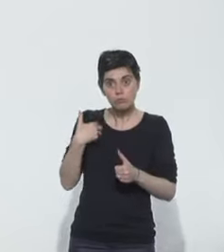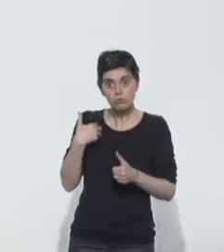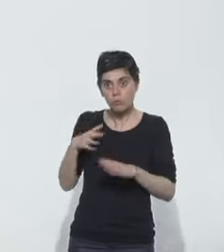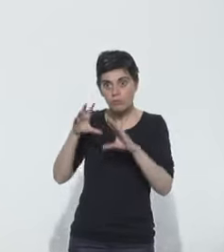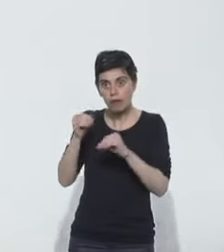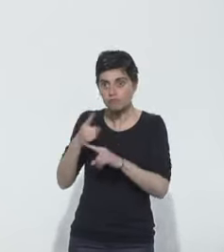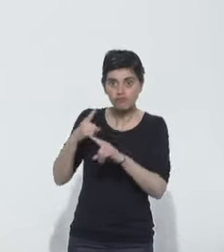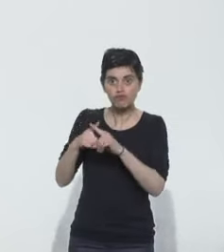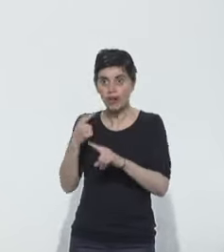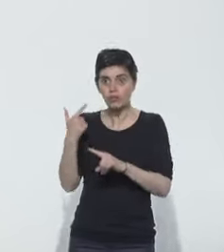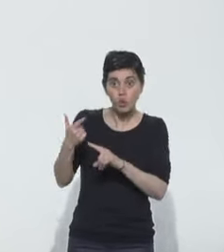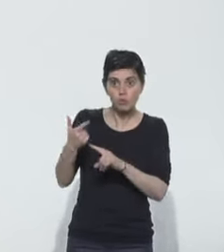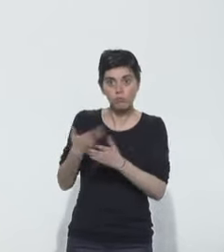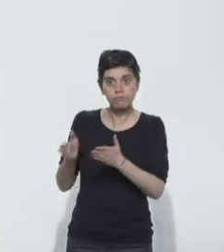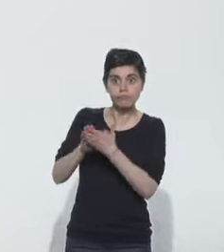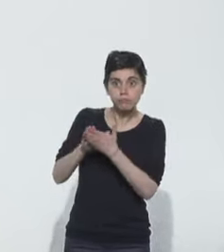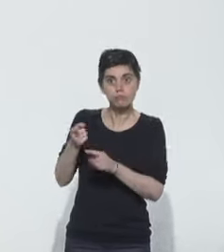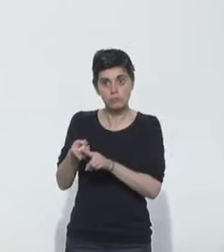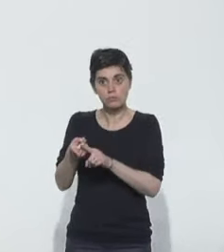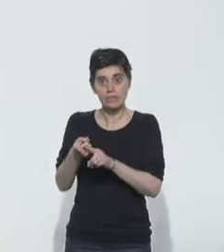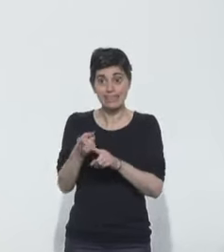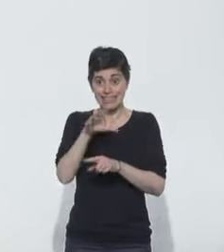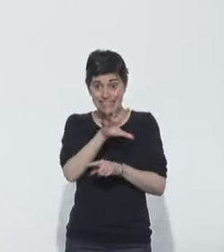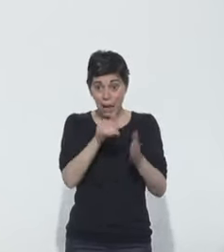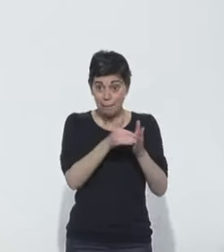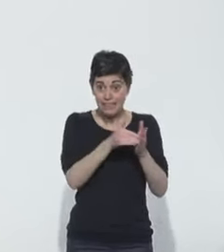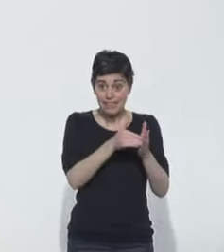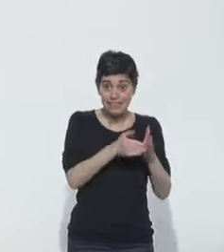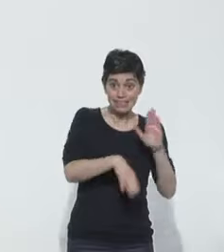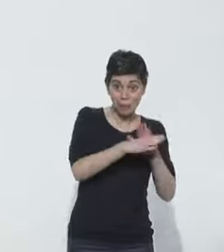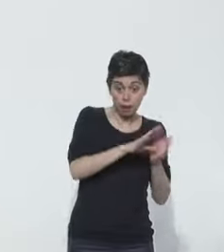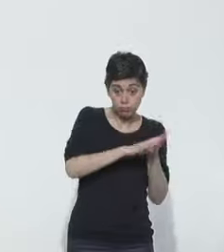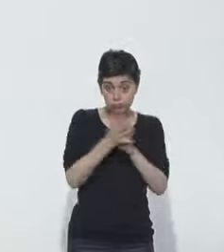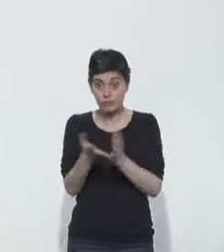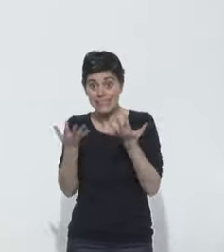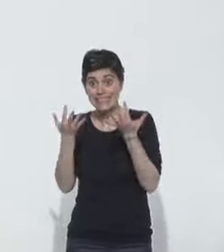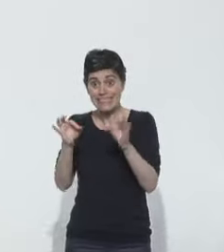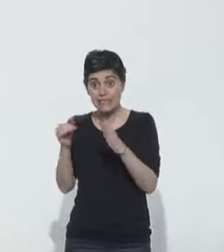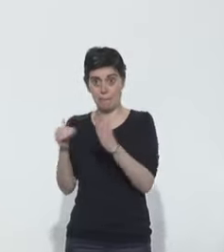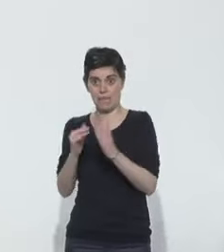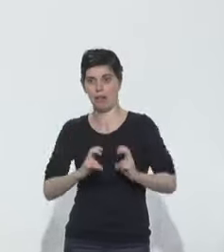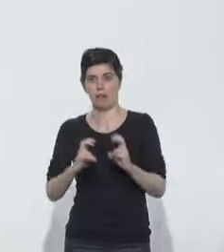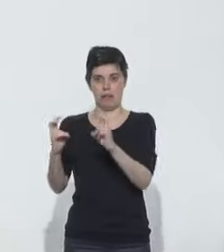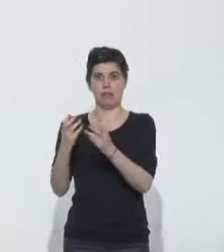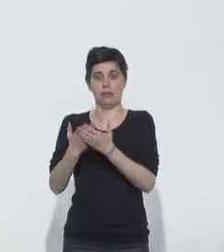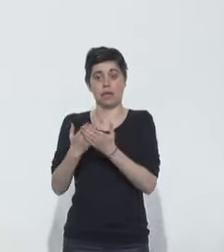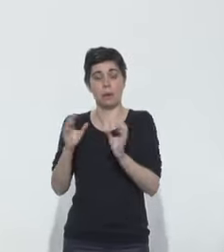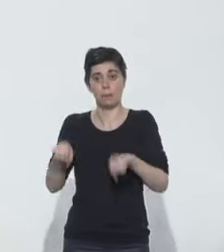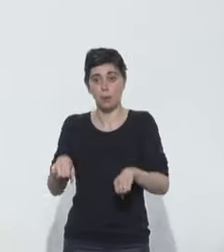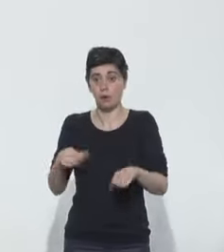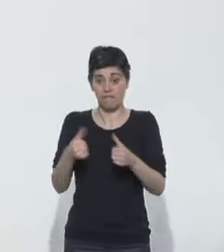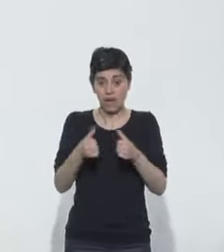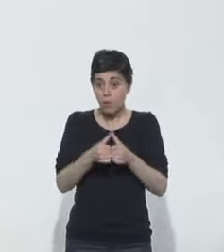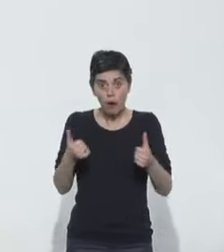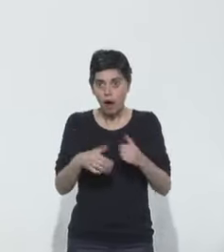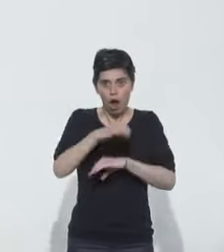la médecine hospitalière française. Nous sommes passés de 5 000 à 10 000 lits, ce que personne n'imaginait possible et ce que les hospitaliers ont réussi. Ils ont poussé des murs, ont